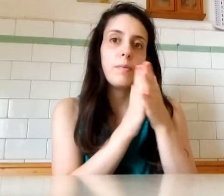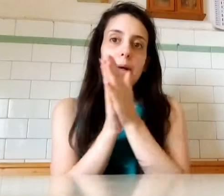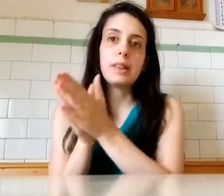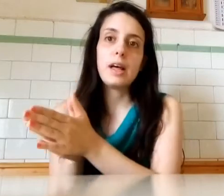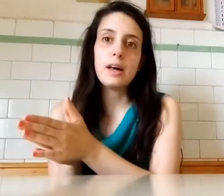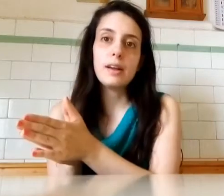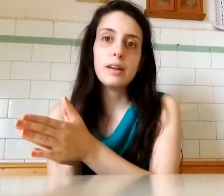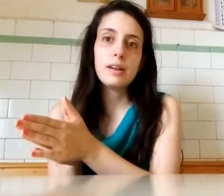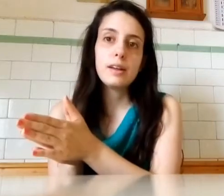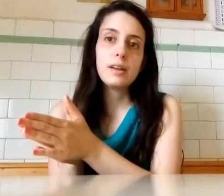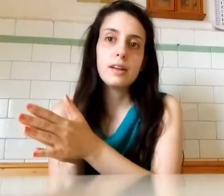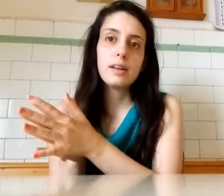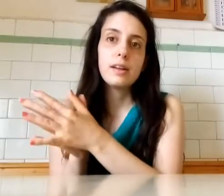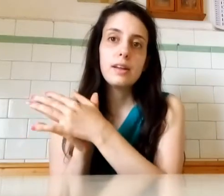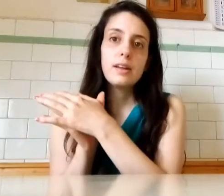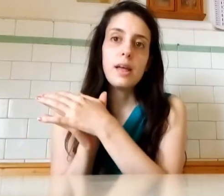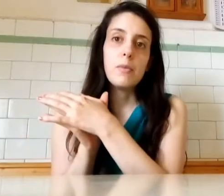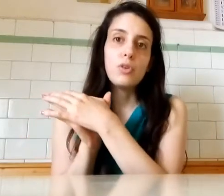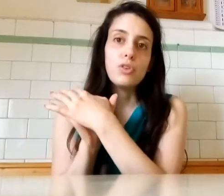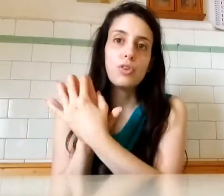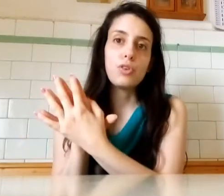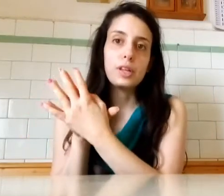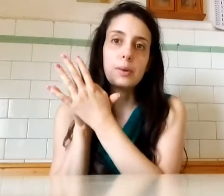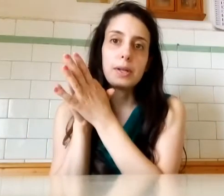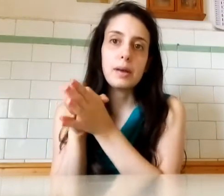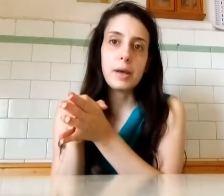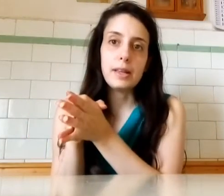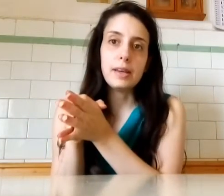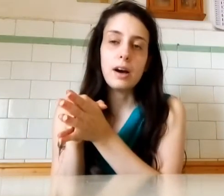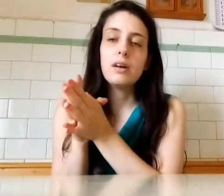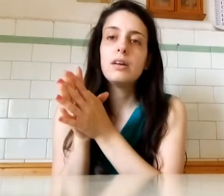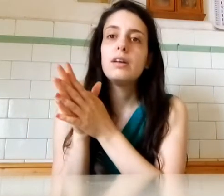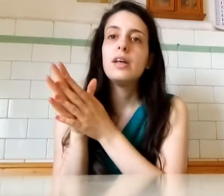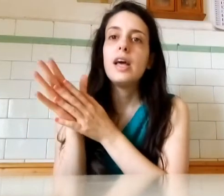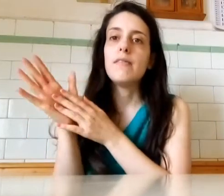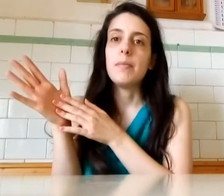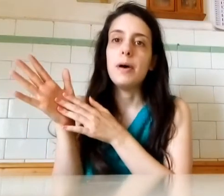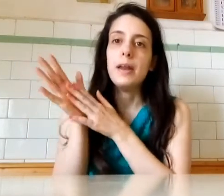passare E mo' non sono cose da guardia medica E va bene